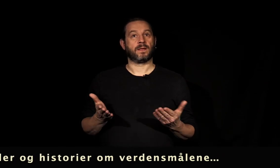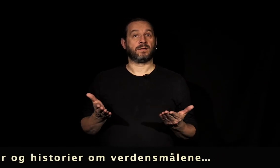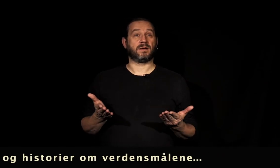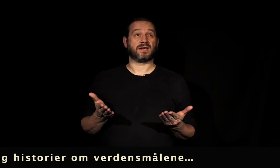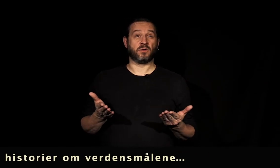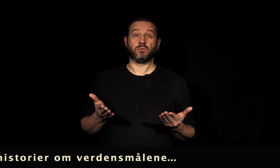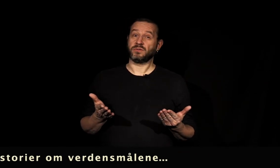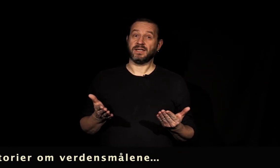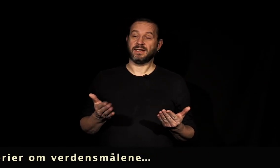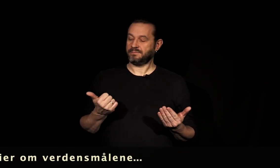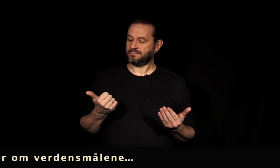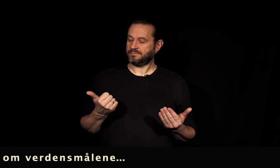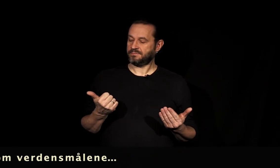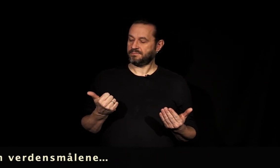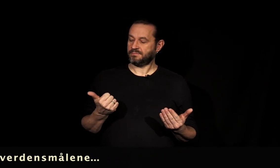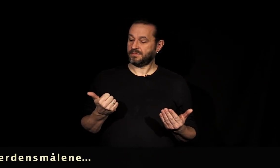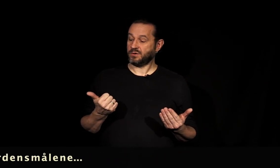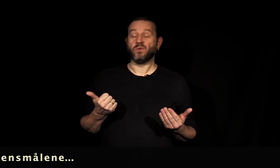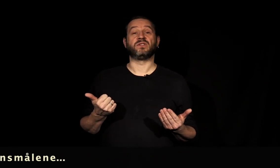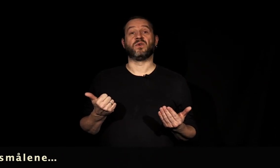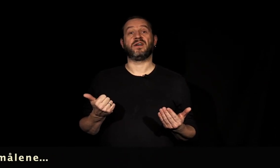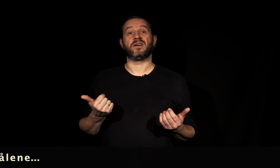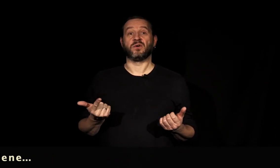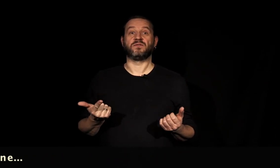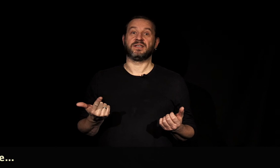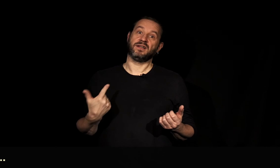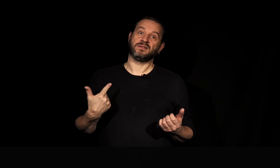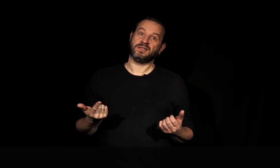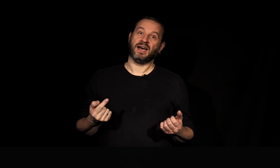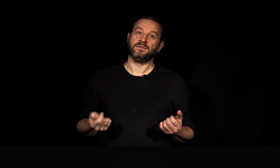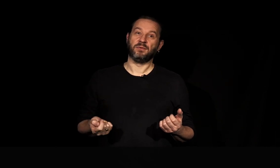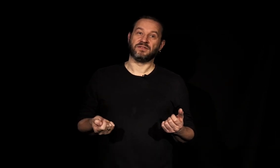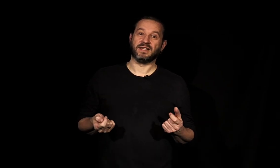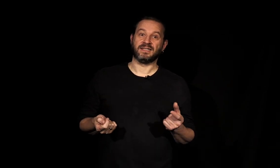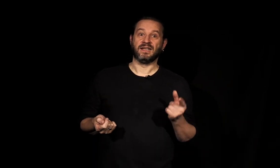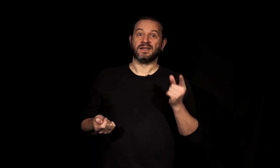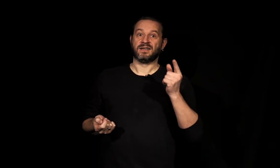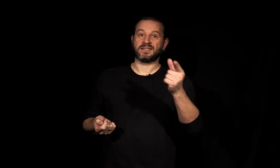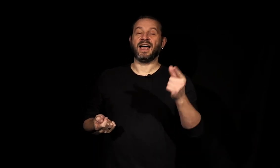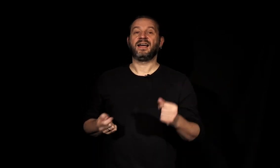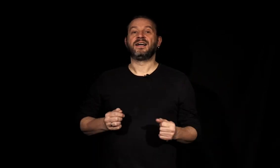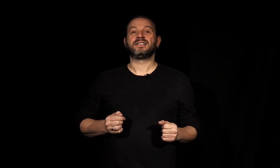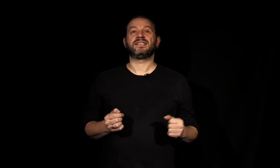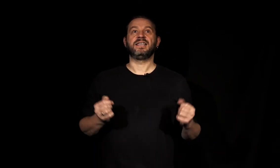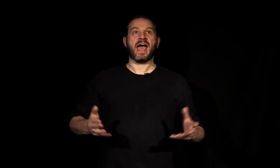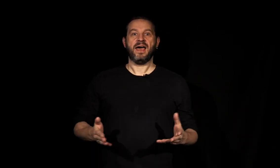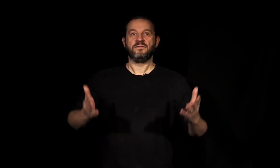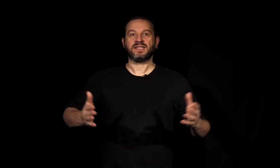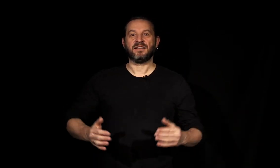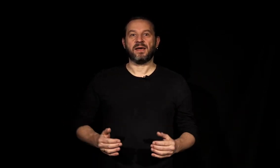Der skal kun bruges tre ting. En god historier og en god fortæller, det har vi på Fortæltid. Og dig til at sige, ja, vi skal da være